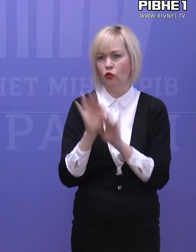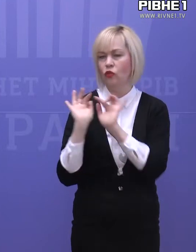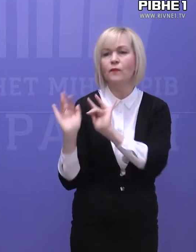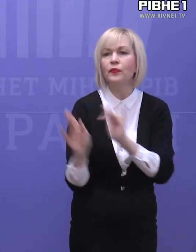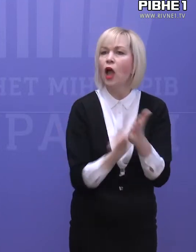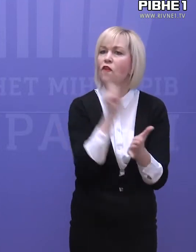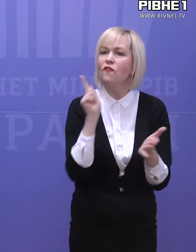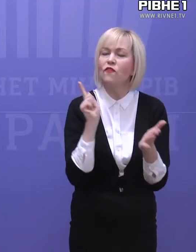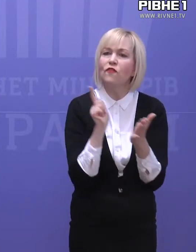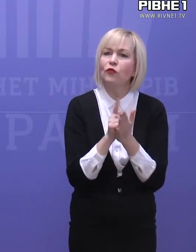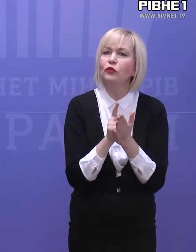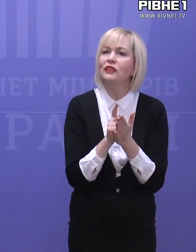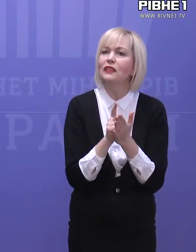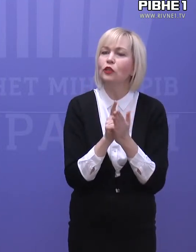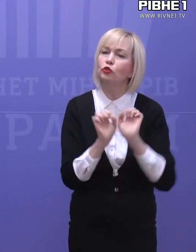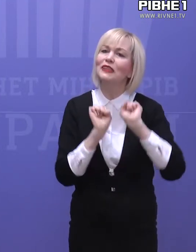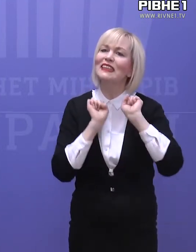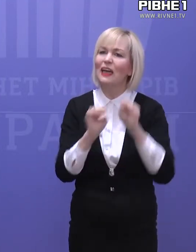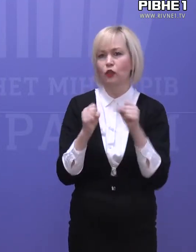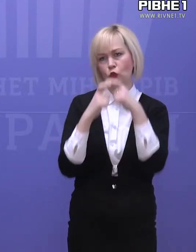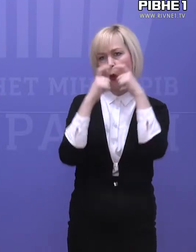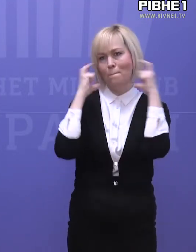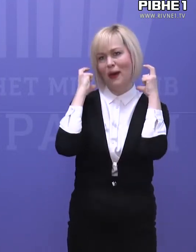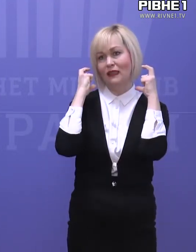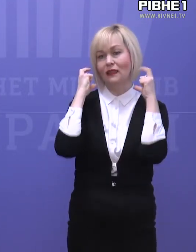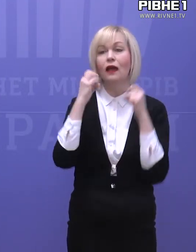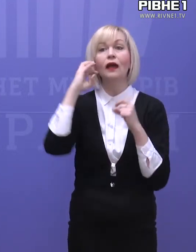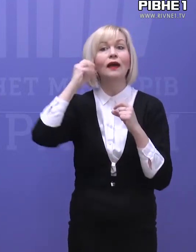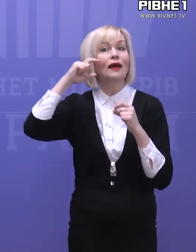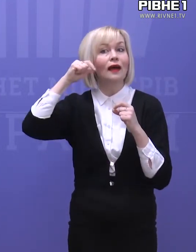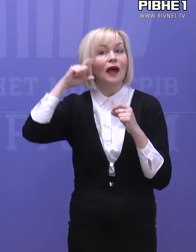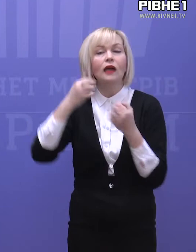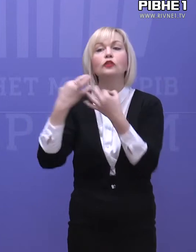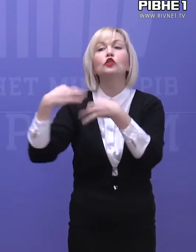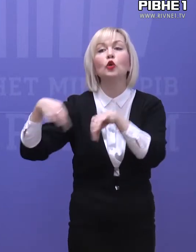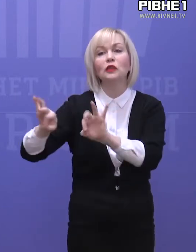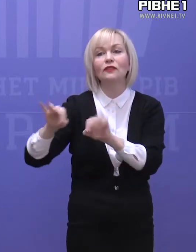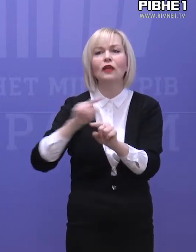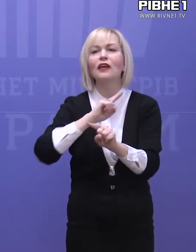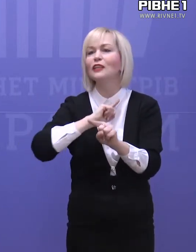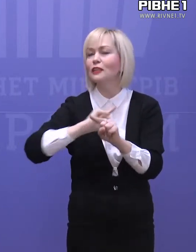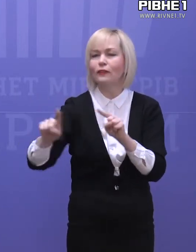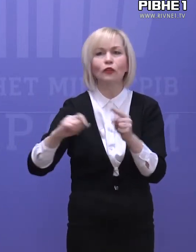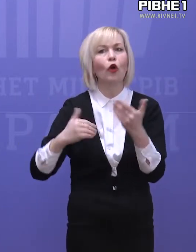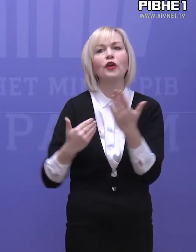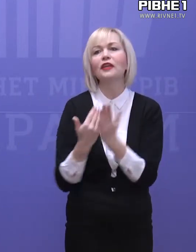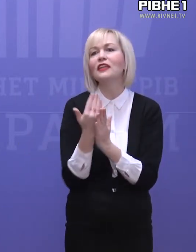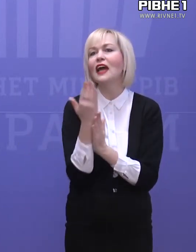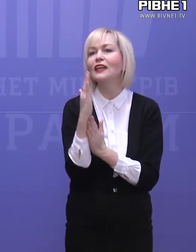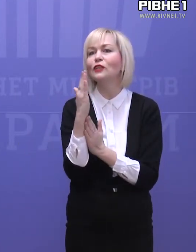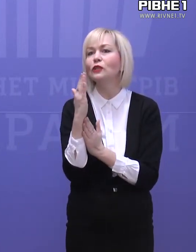захисної маски, оскільки клапан видиху дозволяє досить швидко і якісно